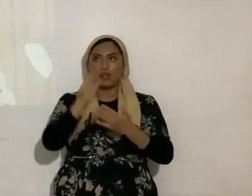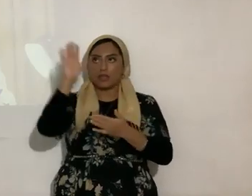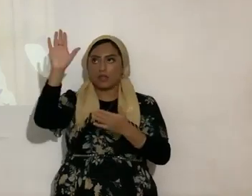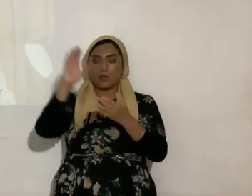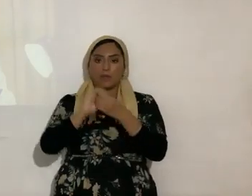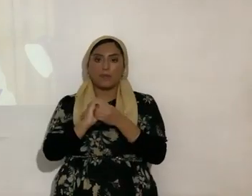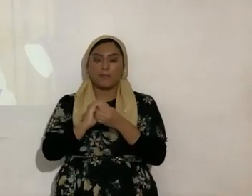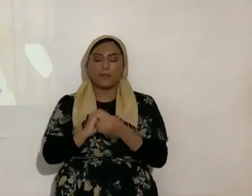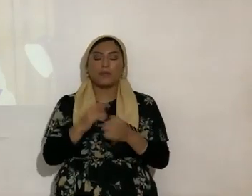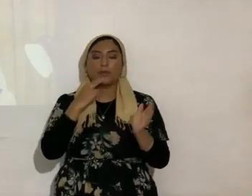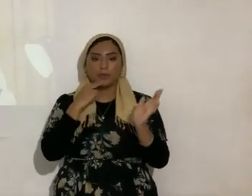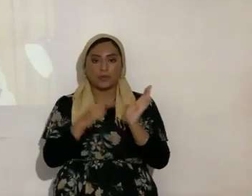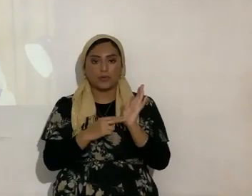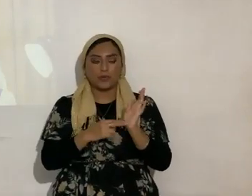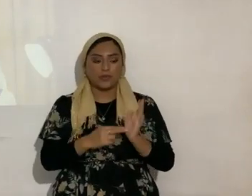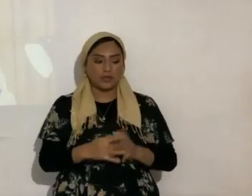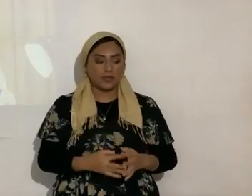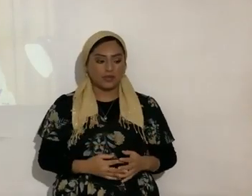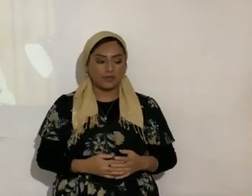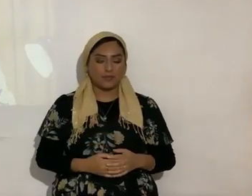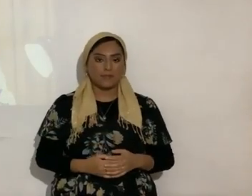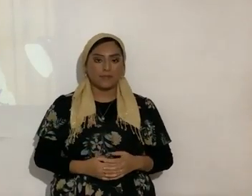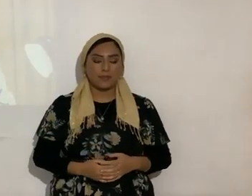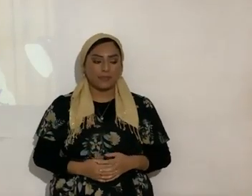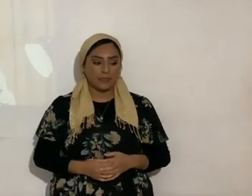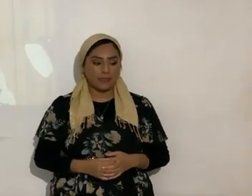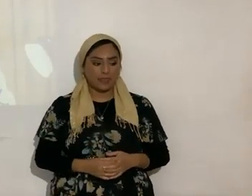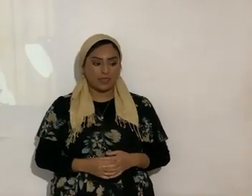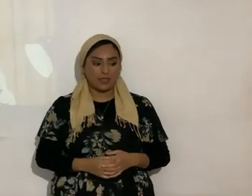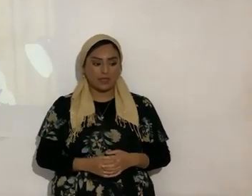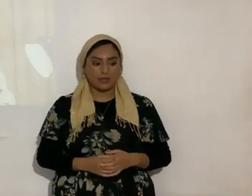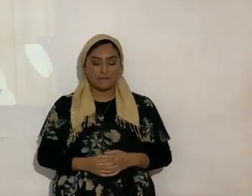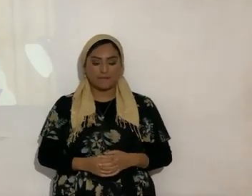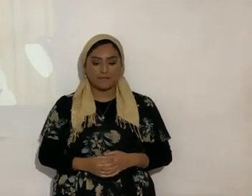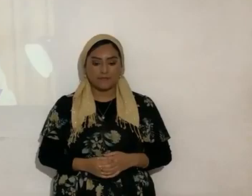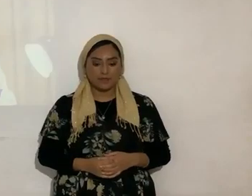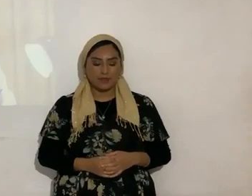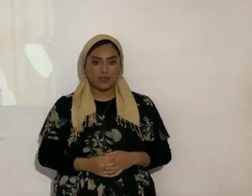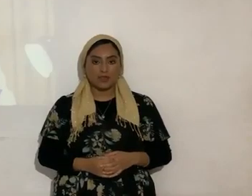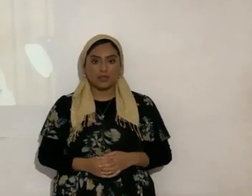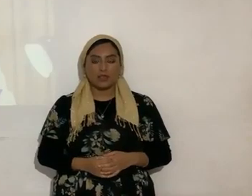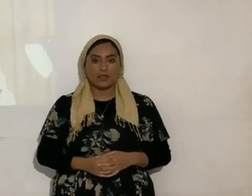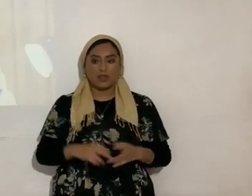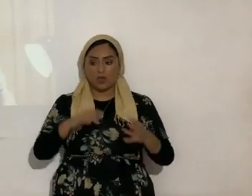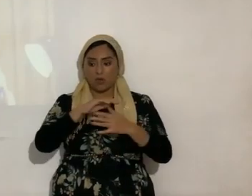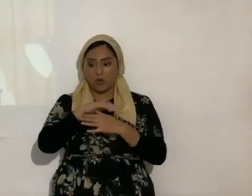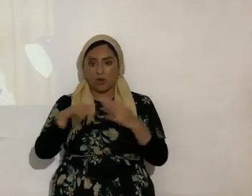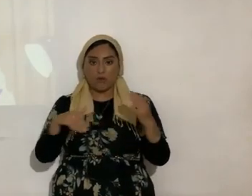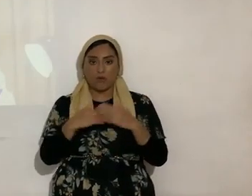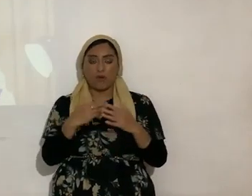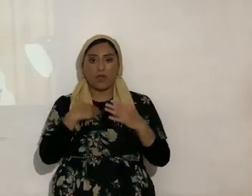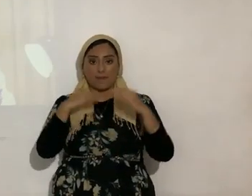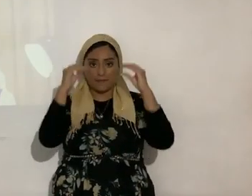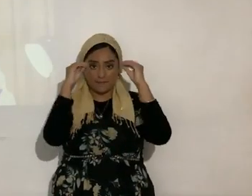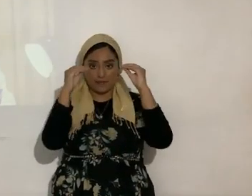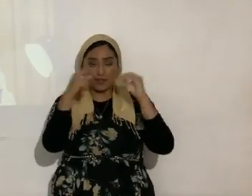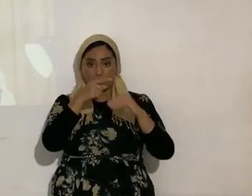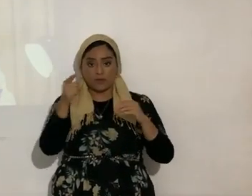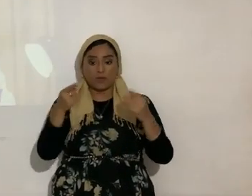anótenlo tal cual y ahorita les explico algo y terminamos esto todo lo que yo les ministre esto ocurre porque